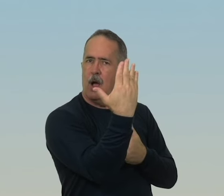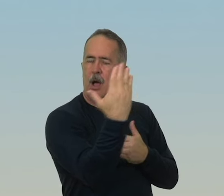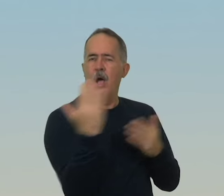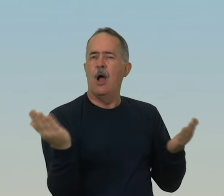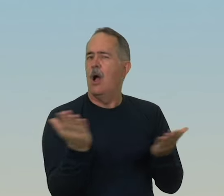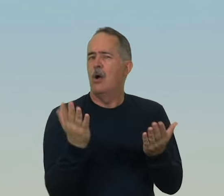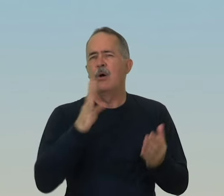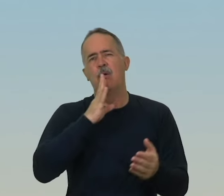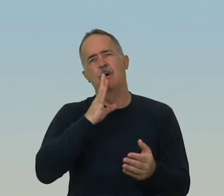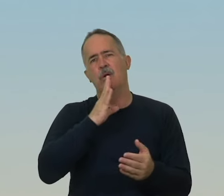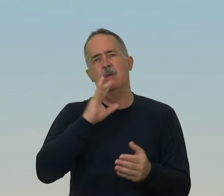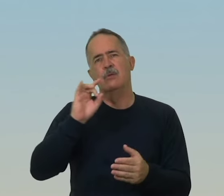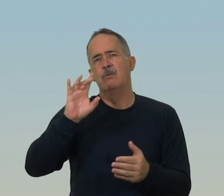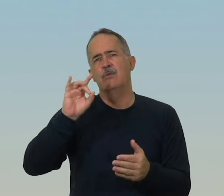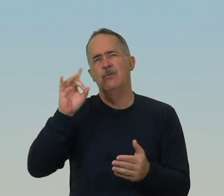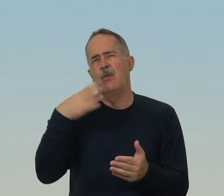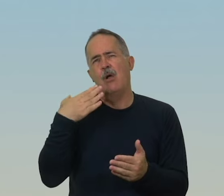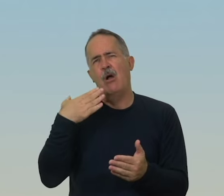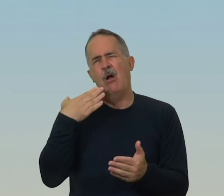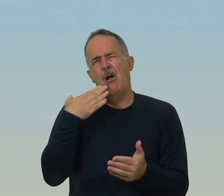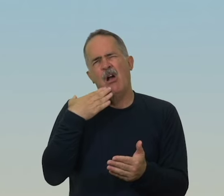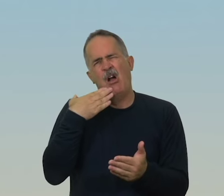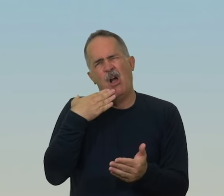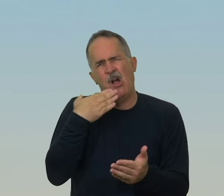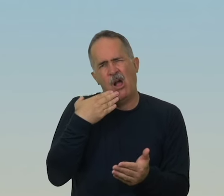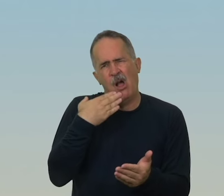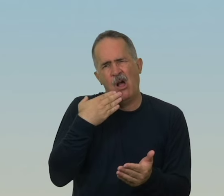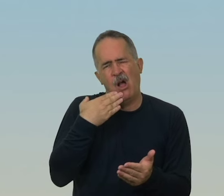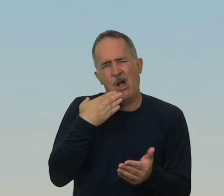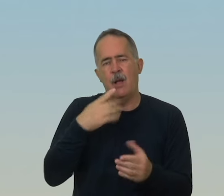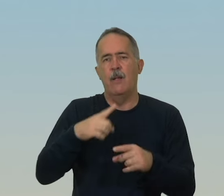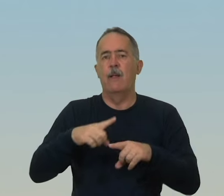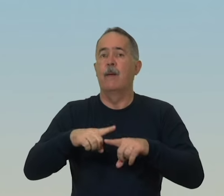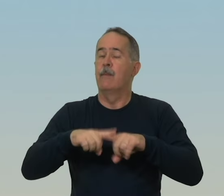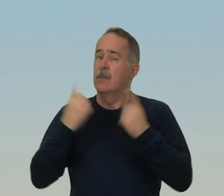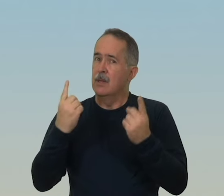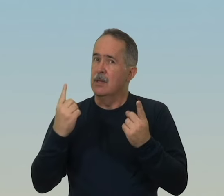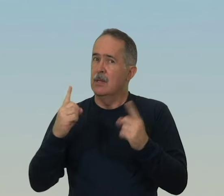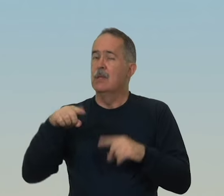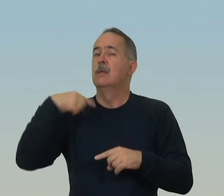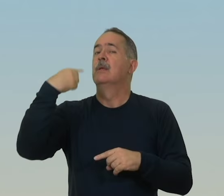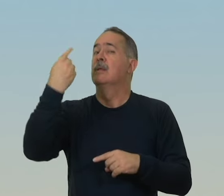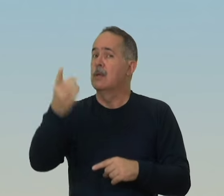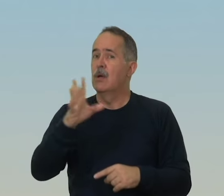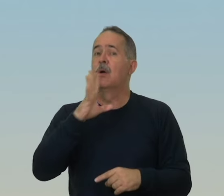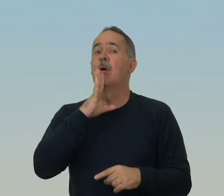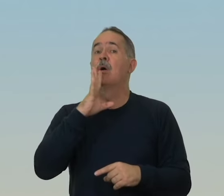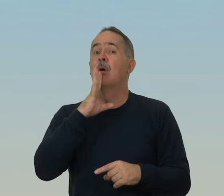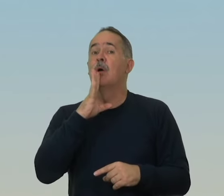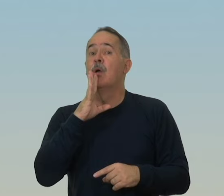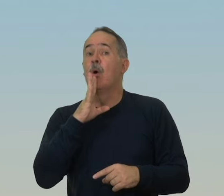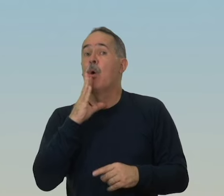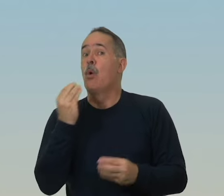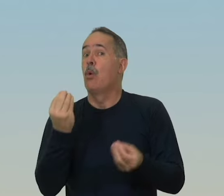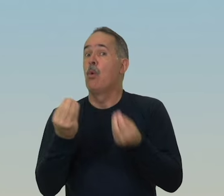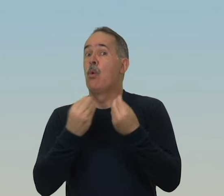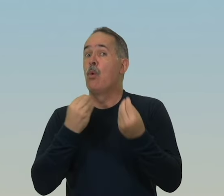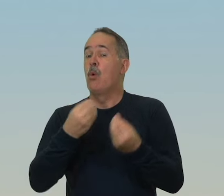conheço apenas de modo imperfeito, mas então conhecerei como sou